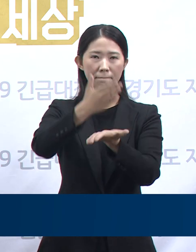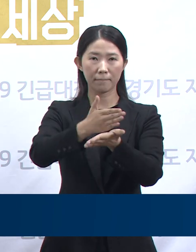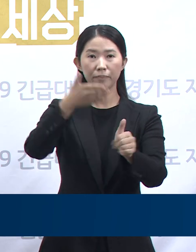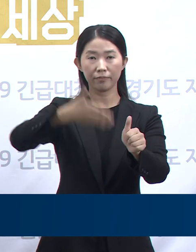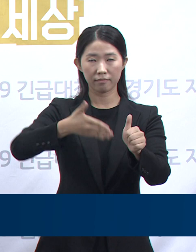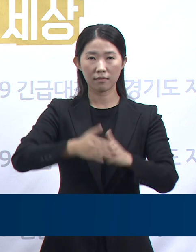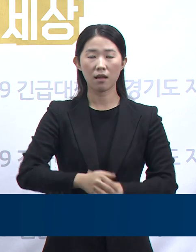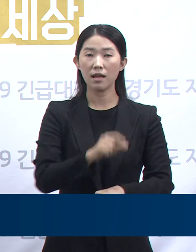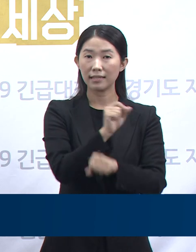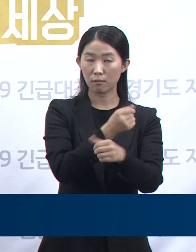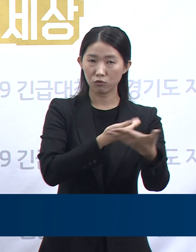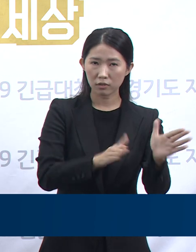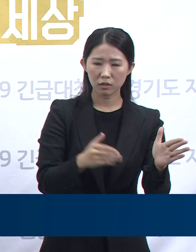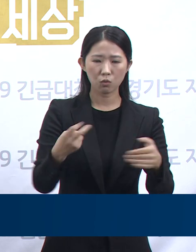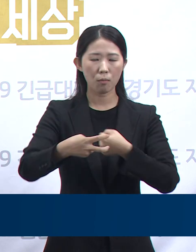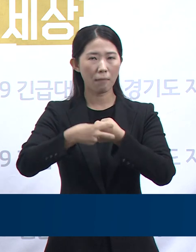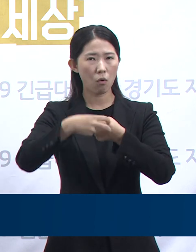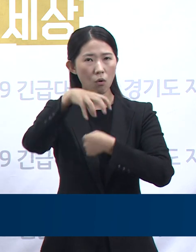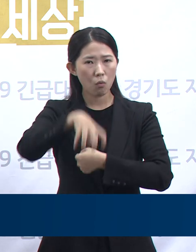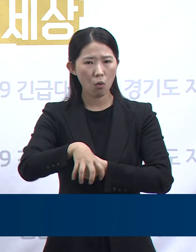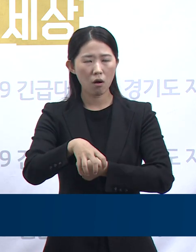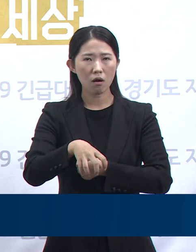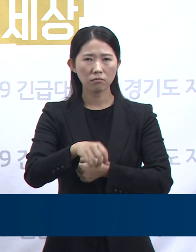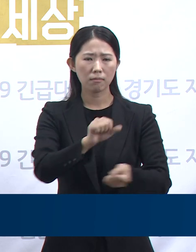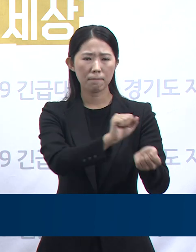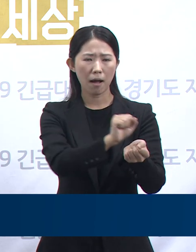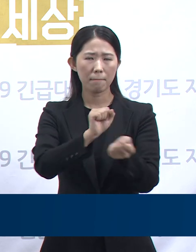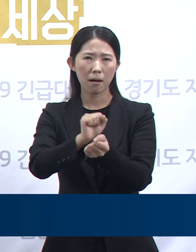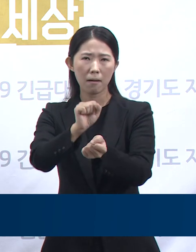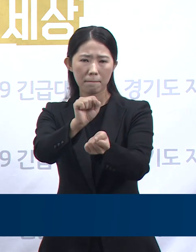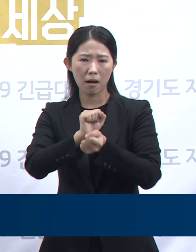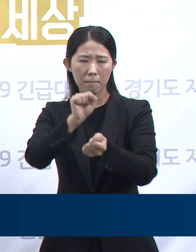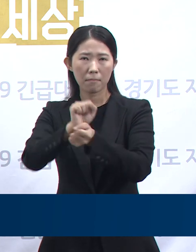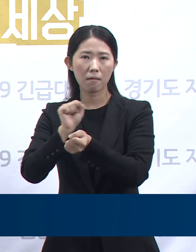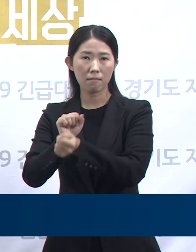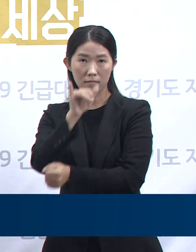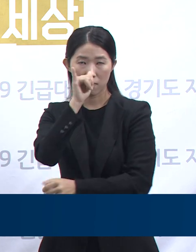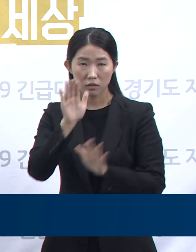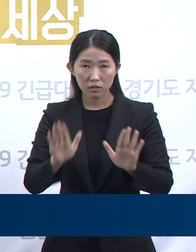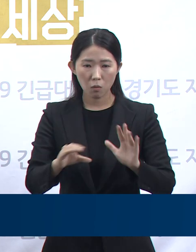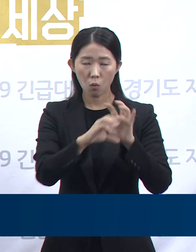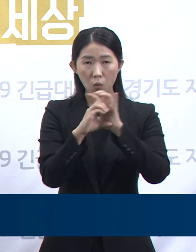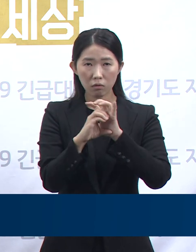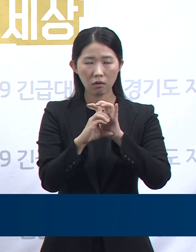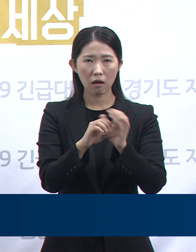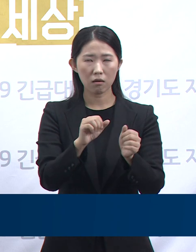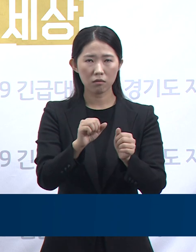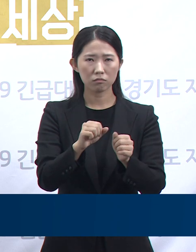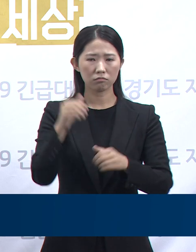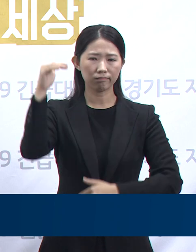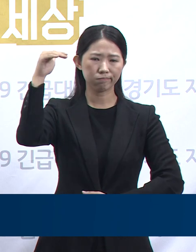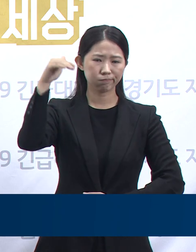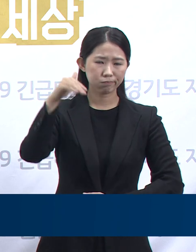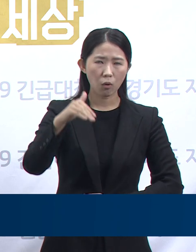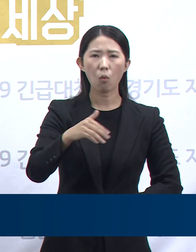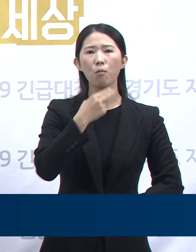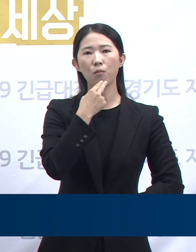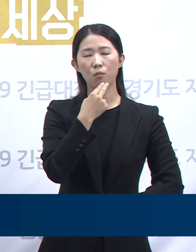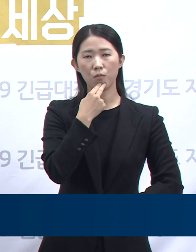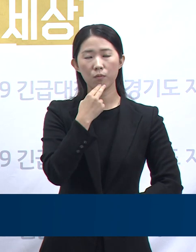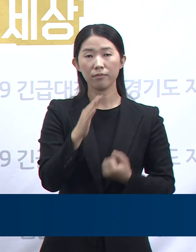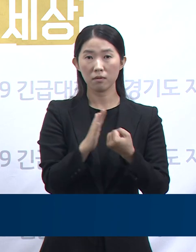산발적 집단 감염이 일다르면서 코로나19 발생 추이가 안정되지 못하고 있는 상황으로 이번 추석 연휴가